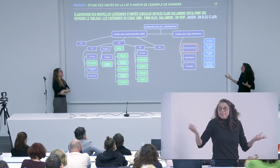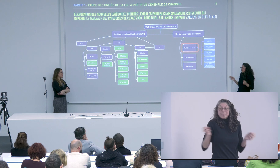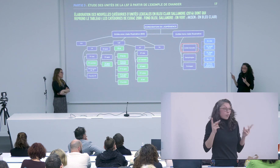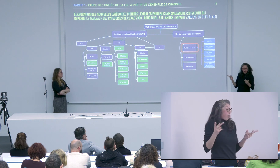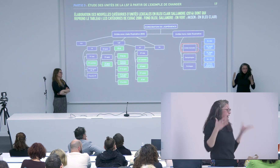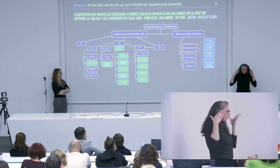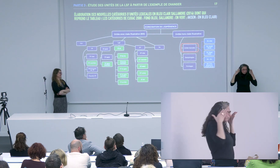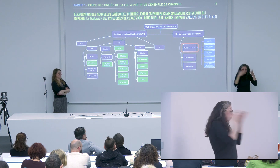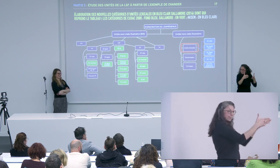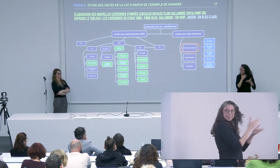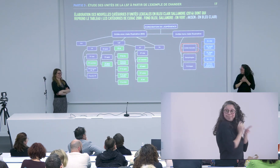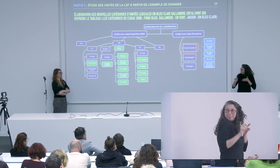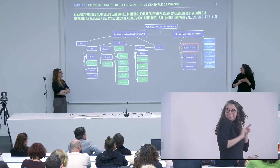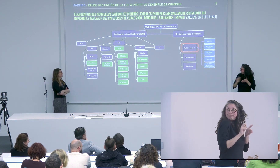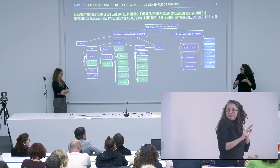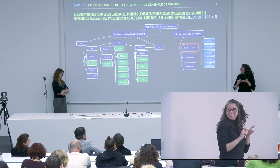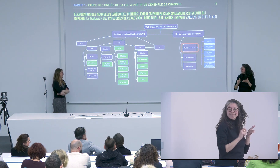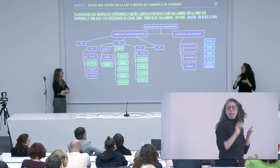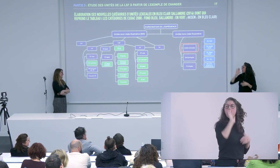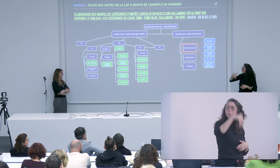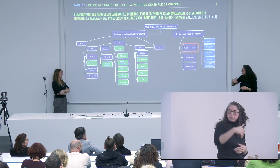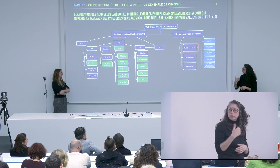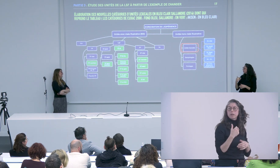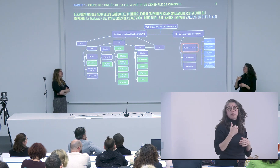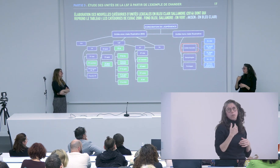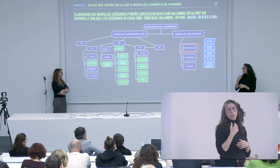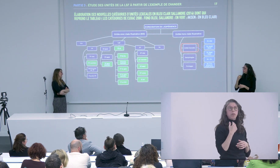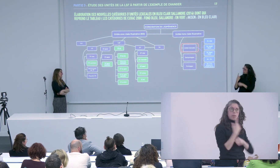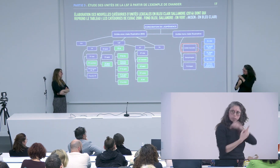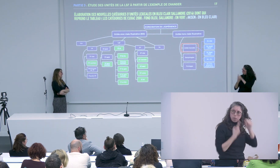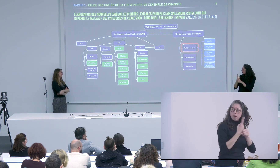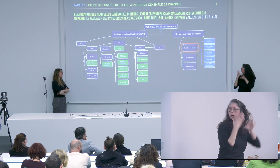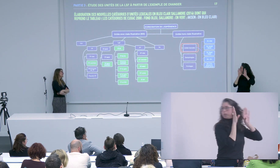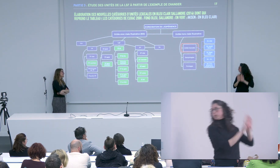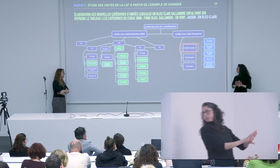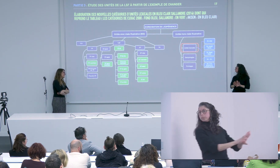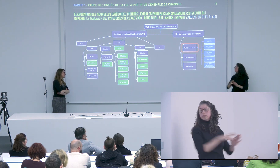voilà je ne sais pas c'est venu comme ça je suis vraiment focalisé sur lui